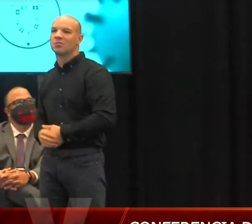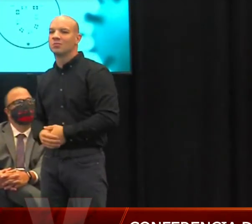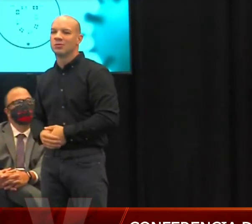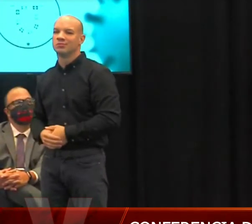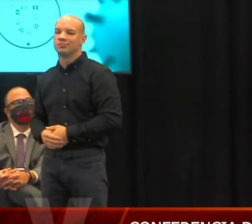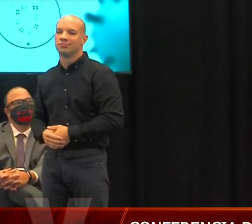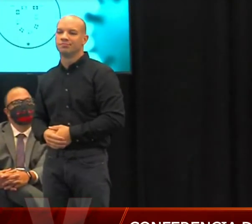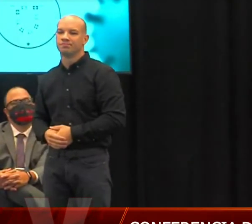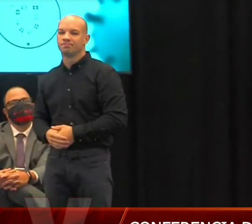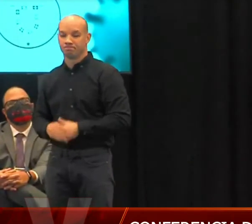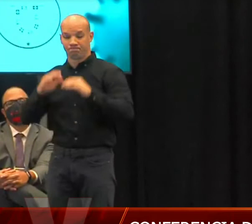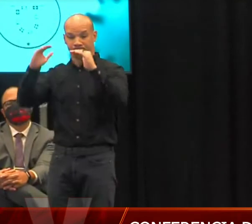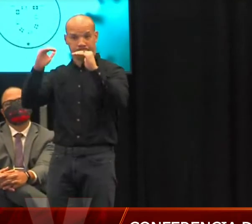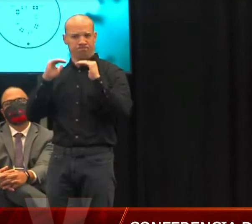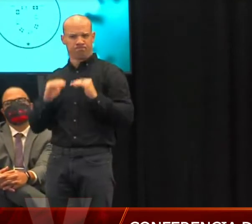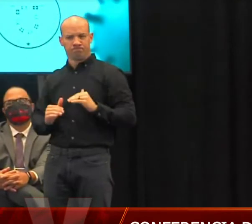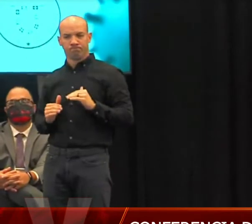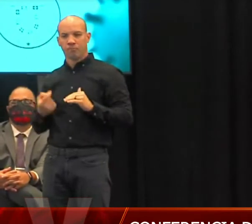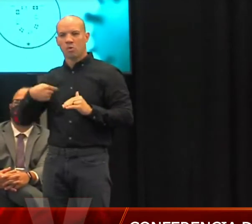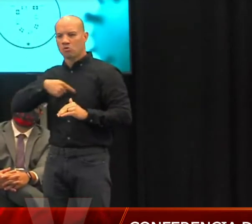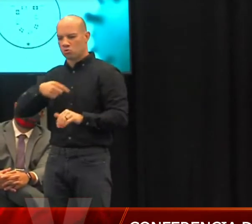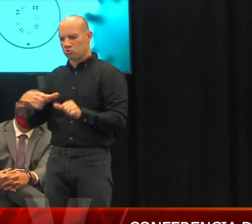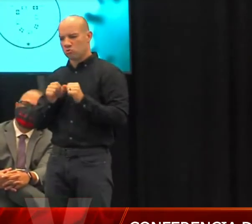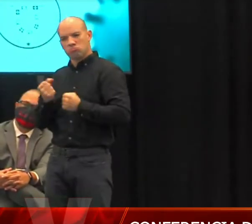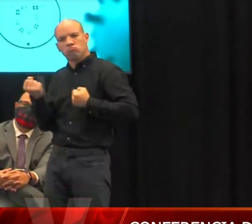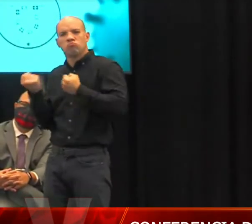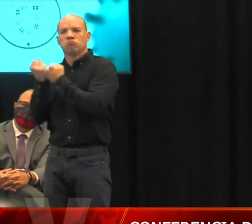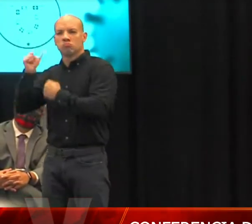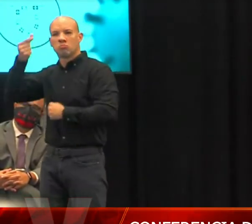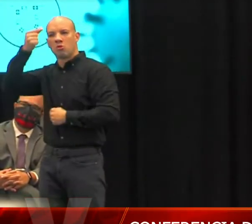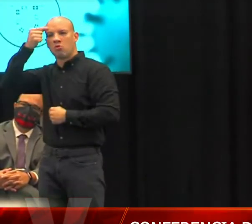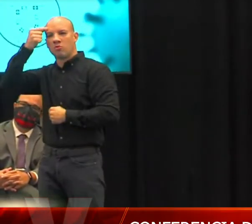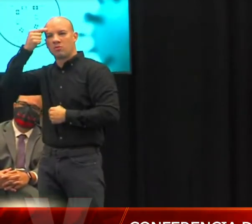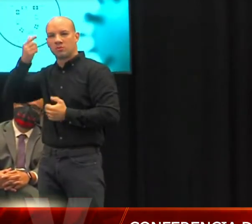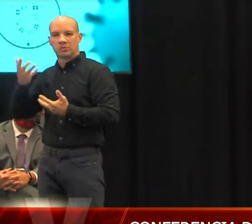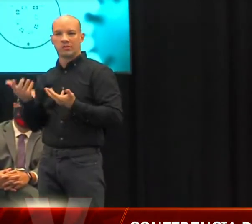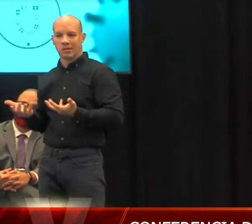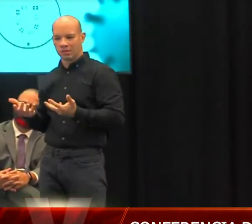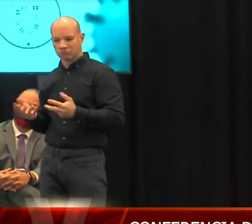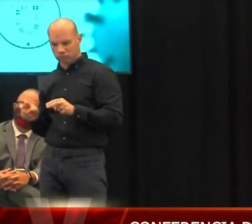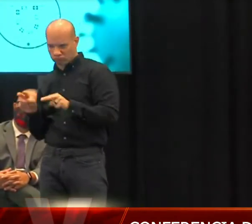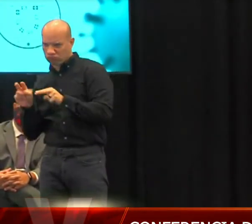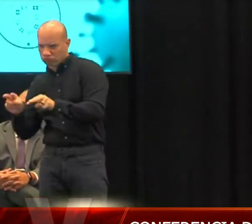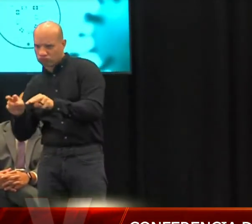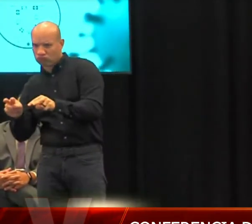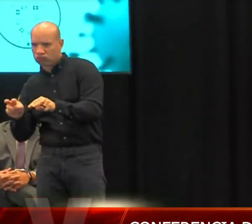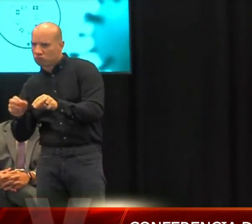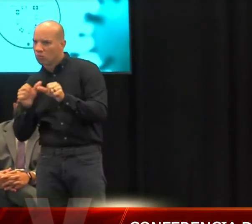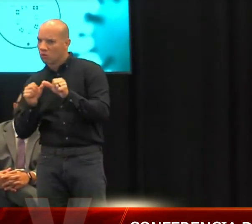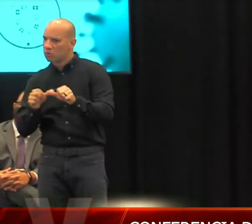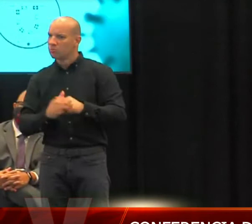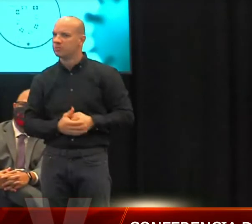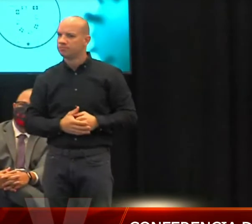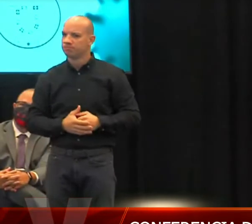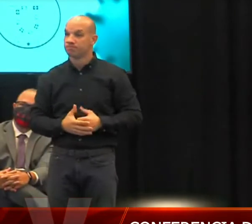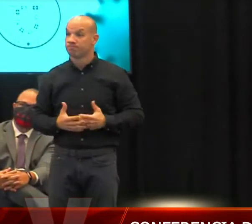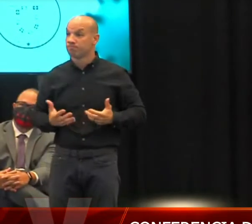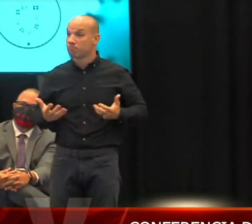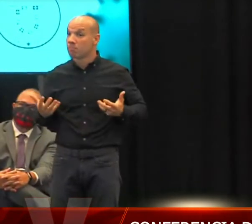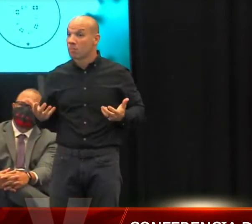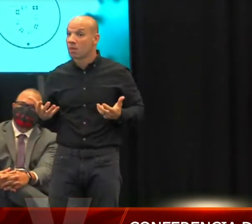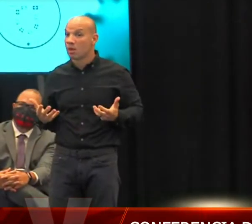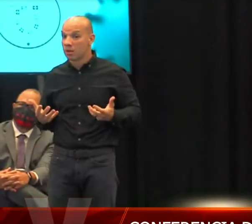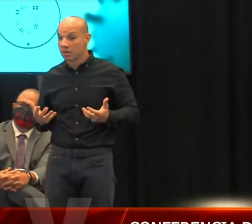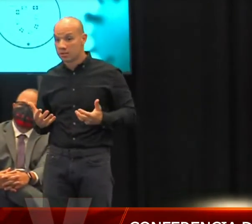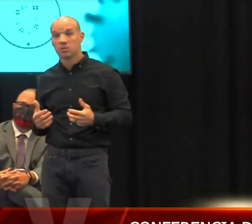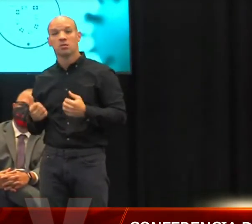colaborando con el gobierno, con la colaboración en tema de fiscalización. Obviamente, lograr cumplimientos requiere